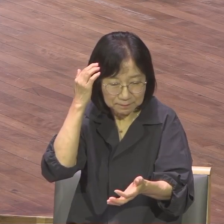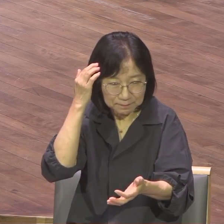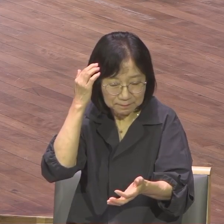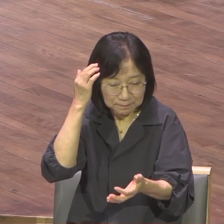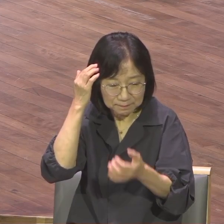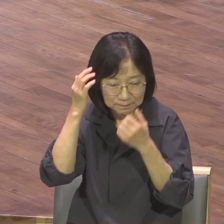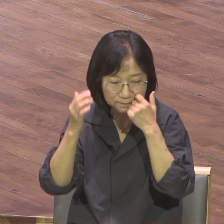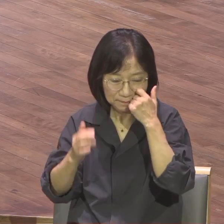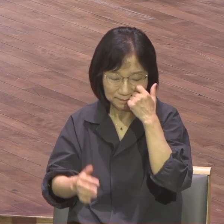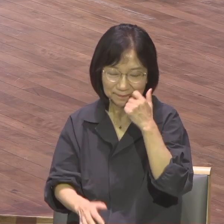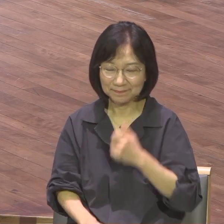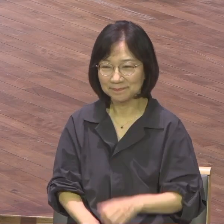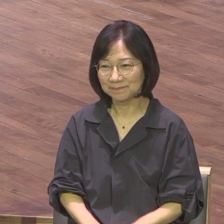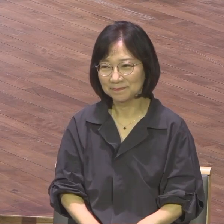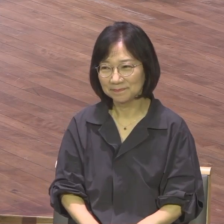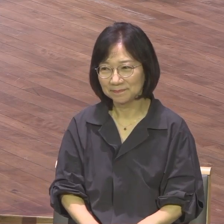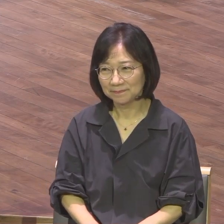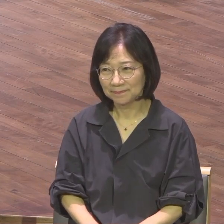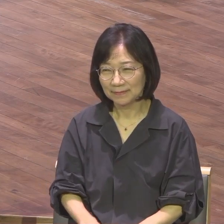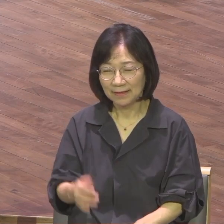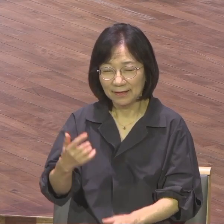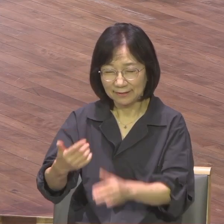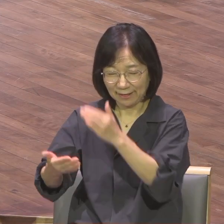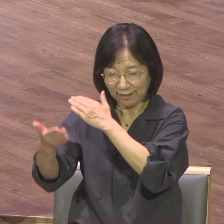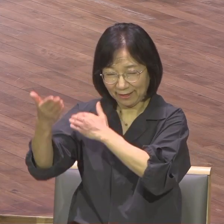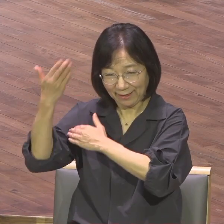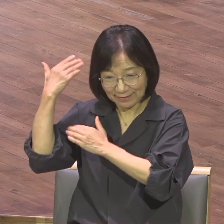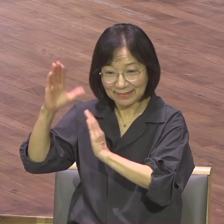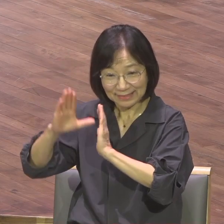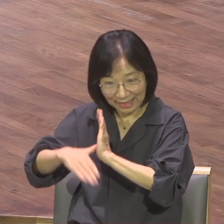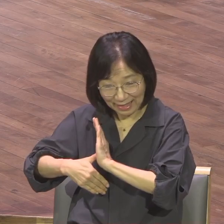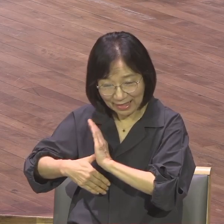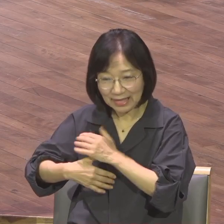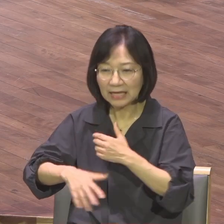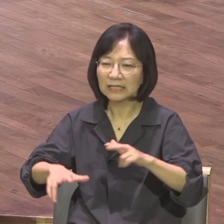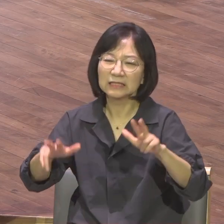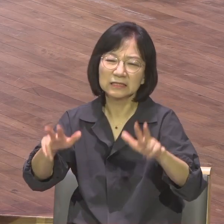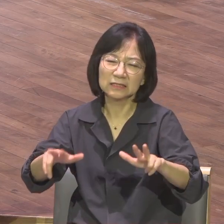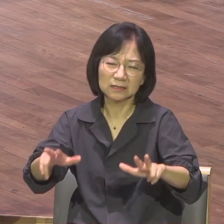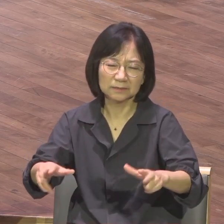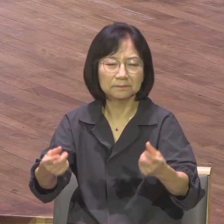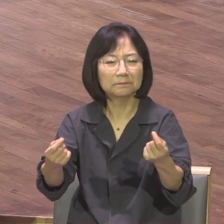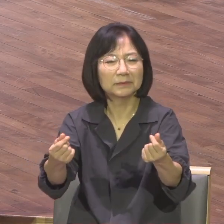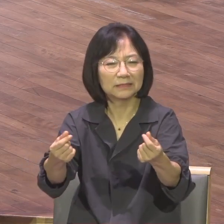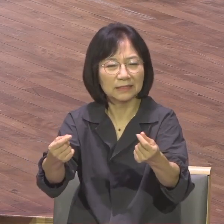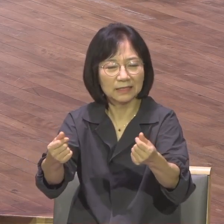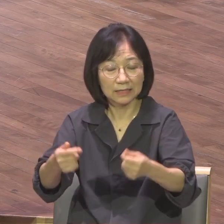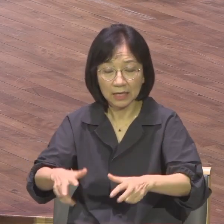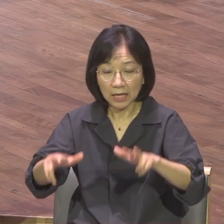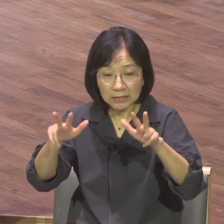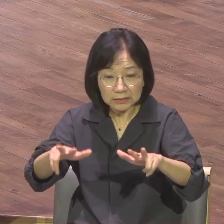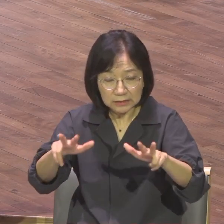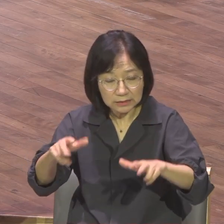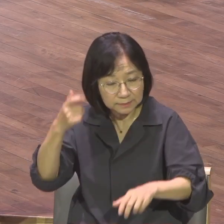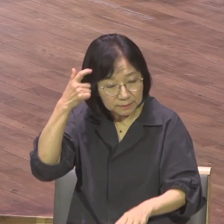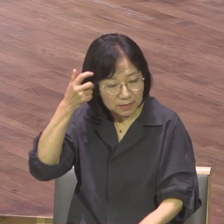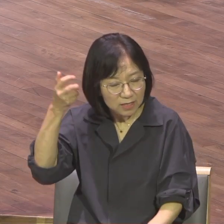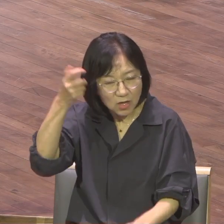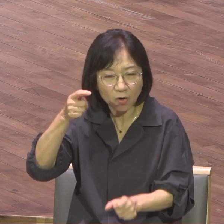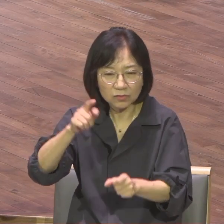바울 시대도 마찬가지였고 지금도 마찬가지입니다. 지금 이 시대는 영적무지와 혼란의 시대이고 거짓이 마치 진리인 것처럼